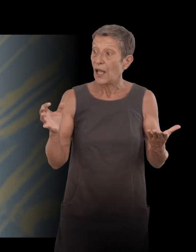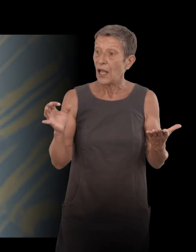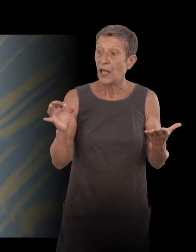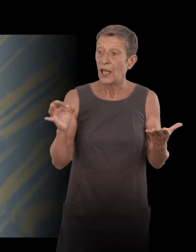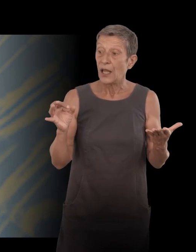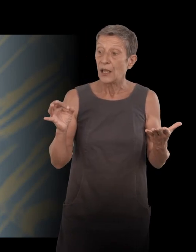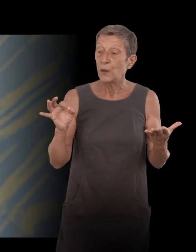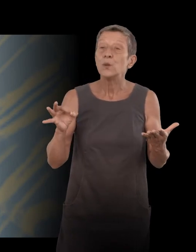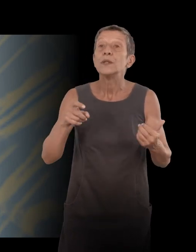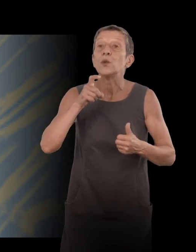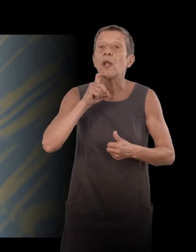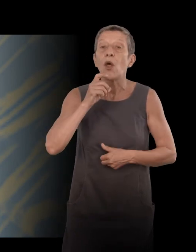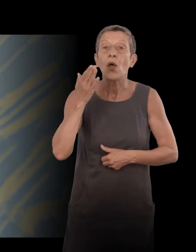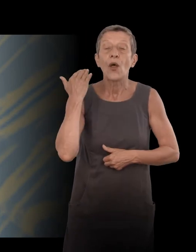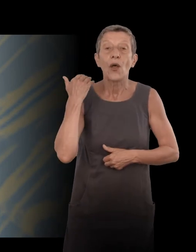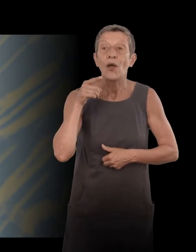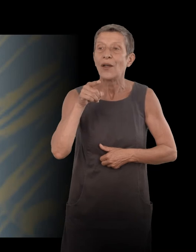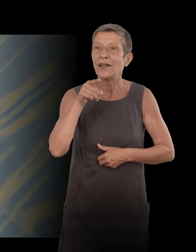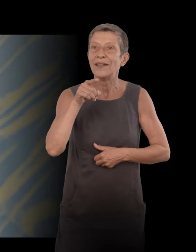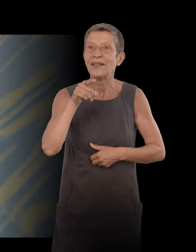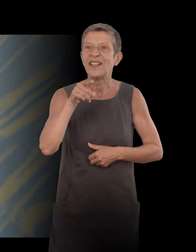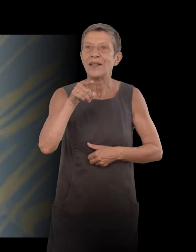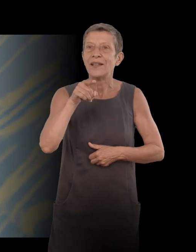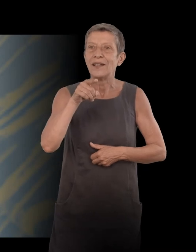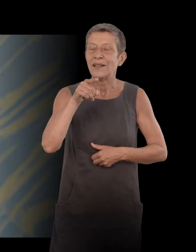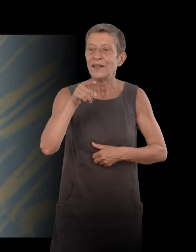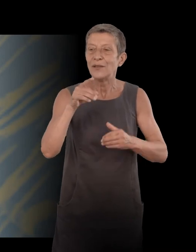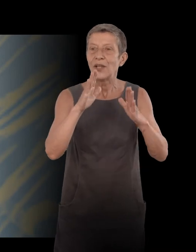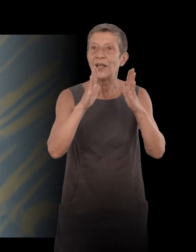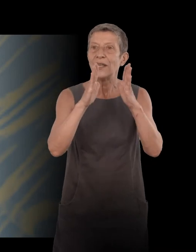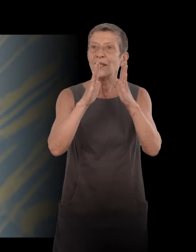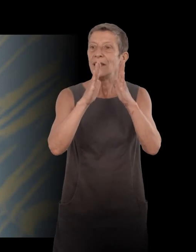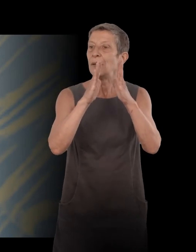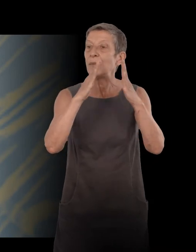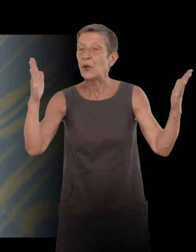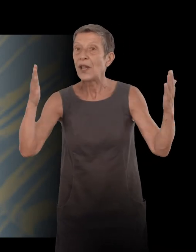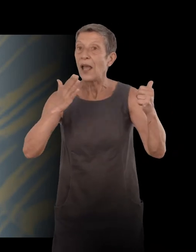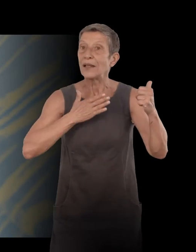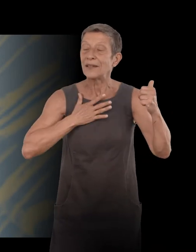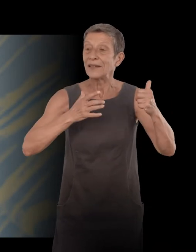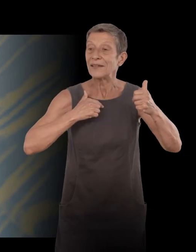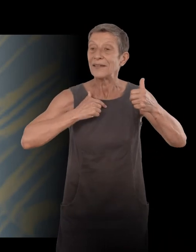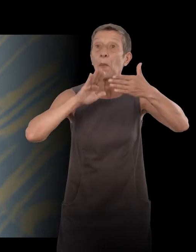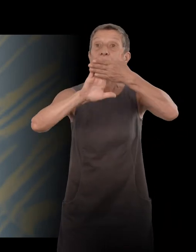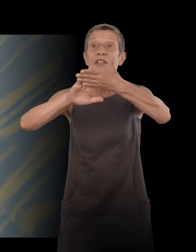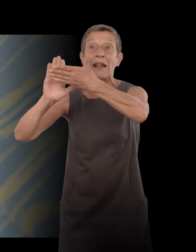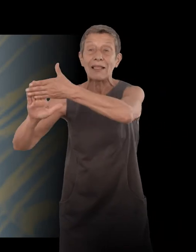On parlait tout à l'heure des post-it qu'il y a dans la même bibliothèque. Il y a des photos d'Ophuls, il y des photos de